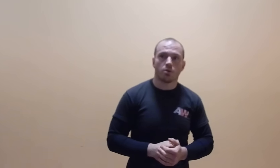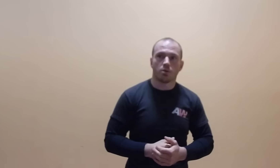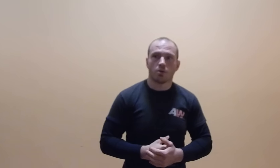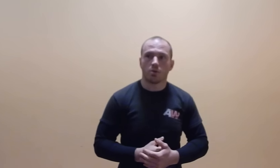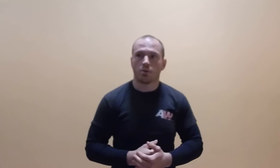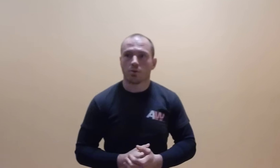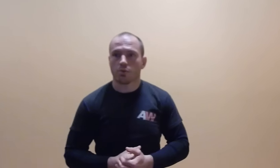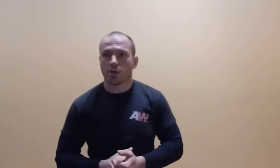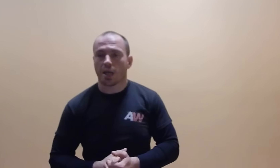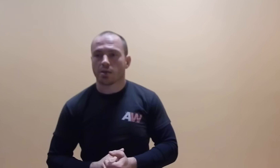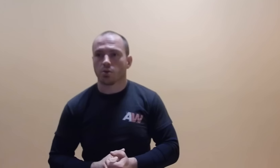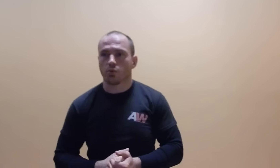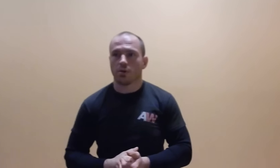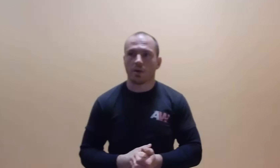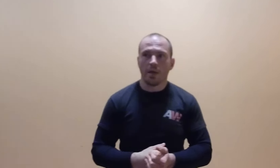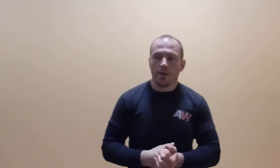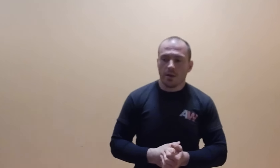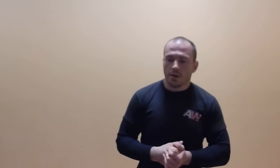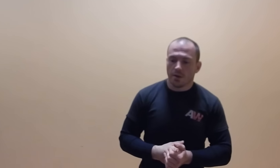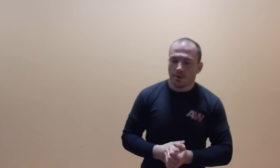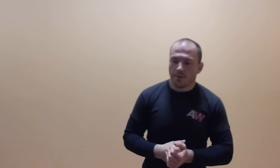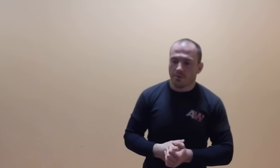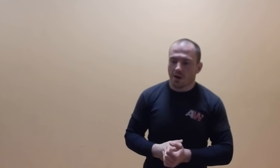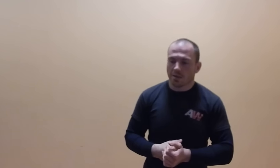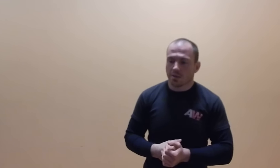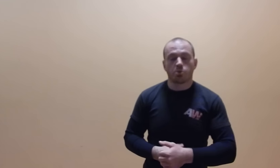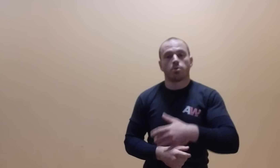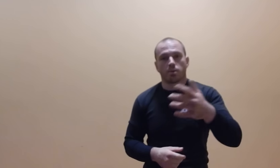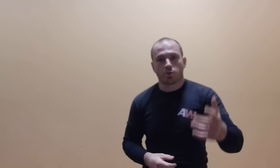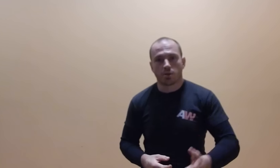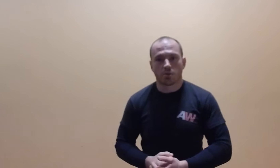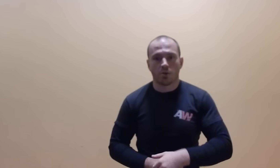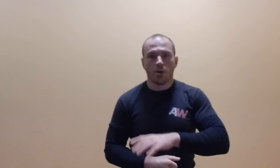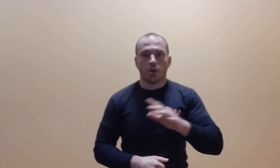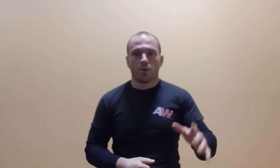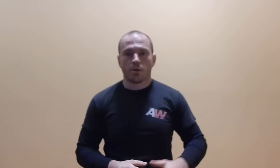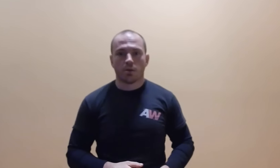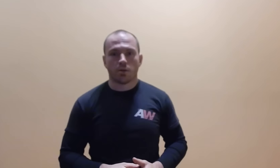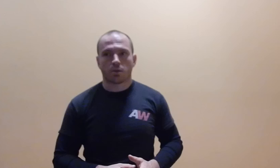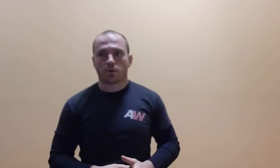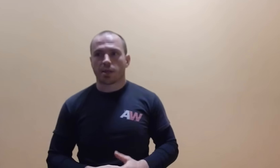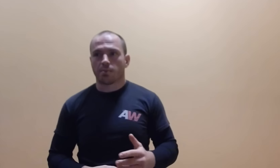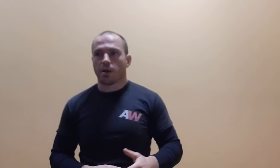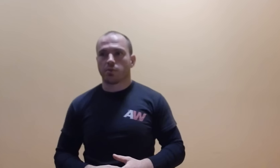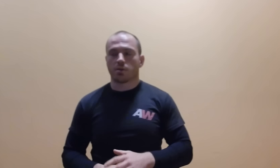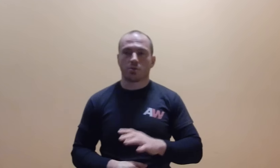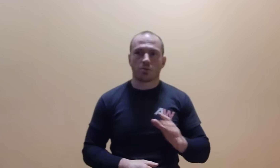odruchy, reakcje odruchowe w walce, przypominam, że jest to tak naprawdę, jest to